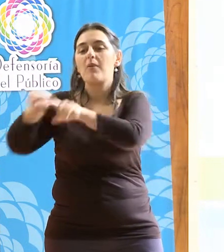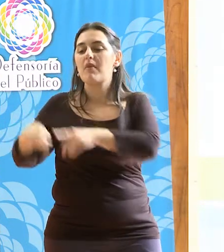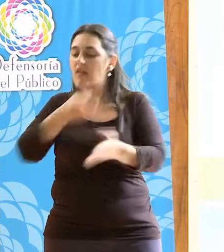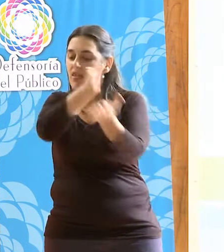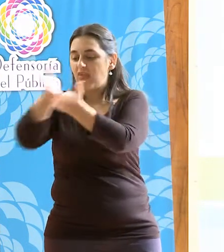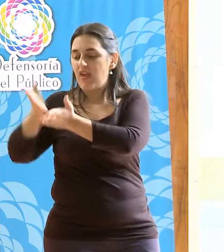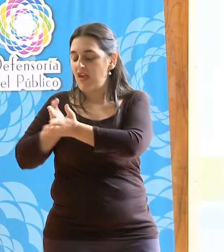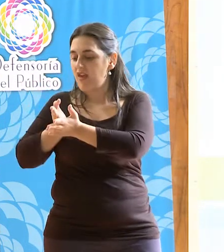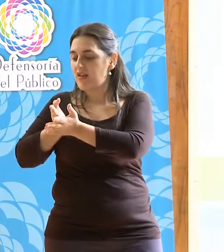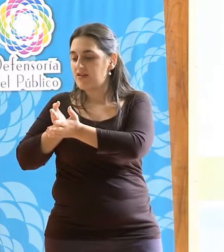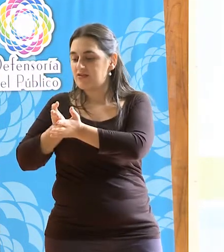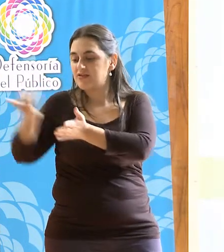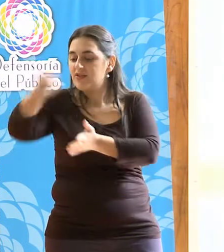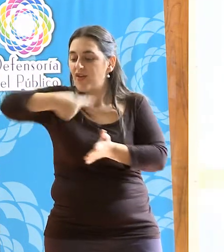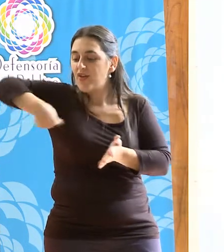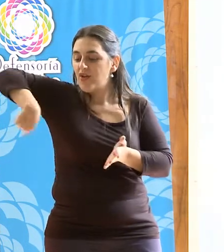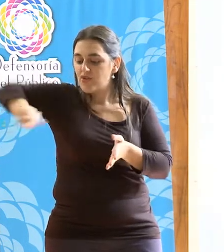luchamos.